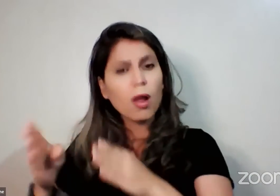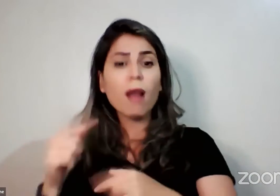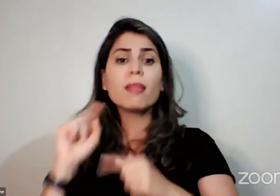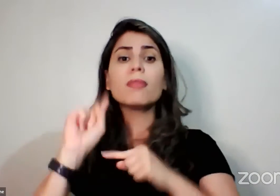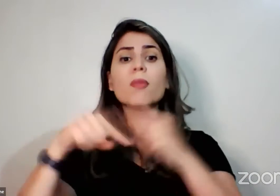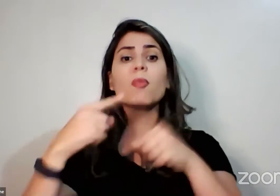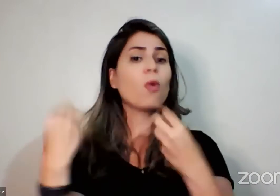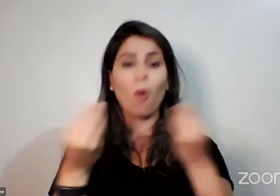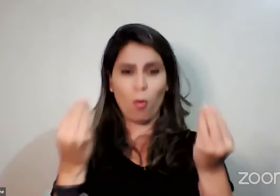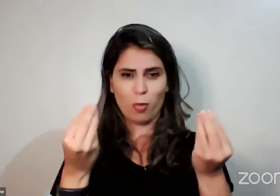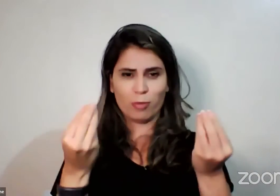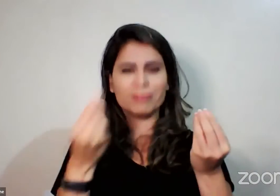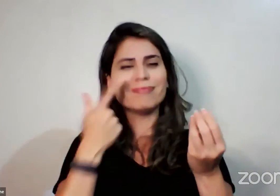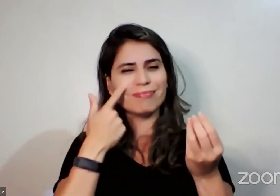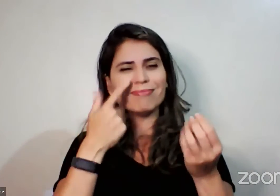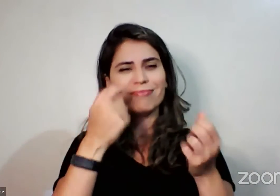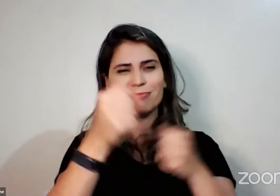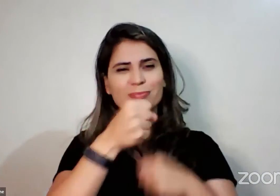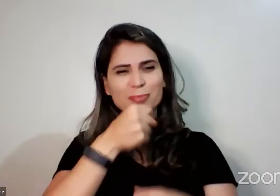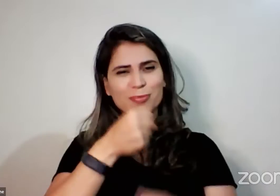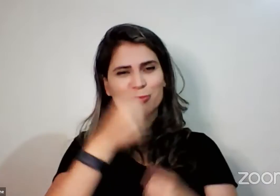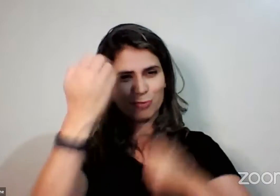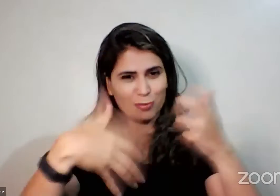Pronto. Está dando certo aqui, pessoal.